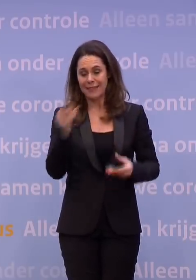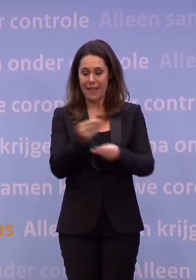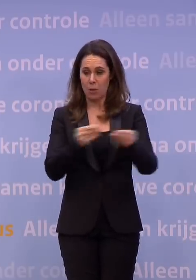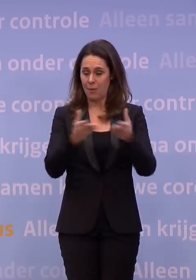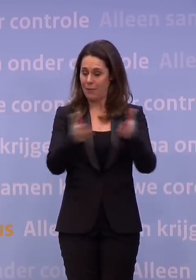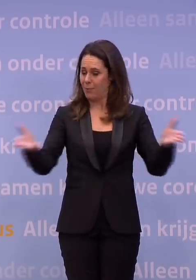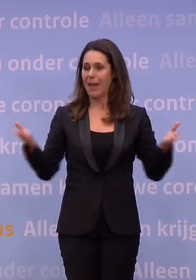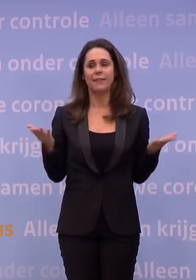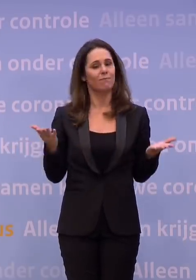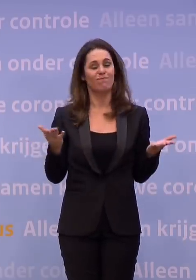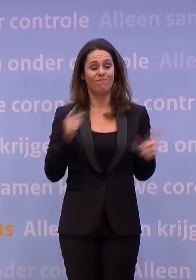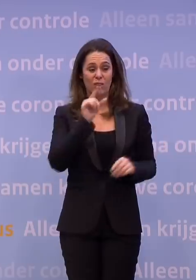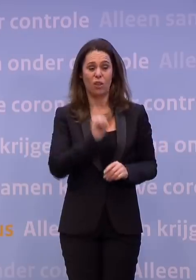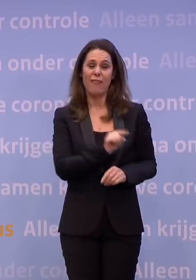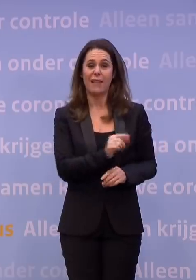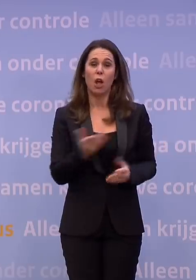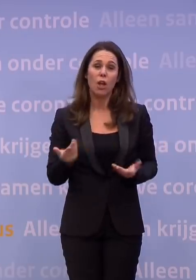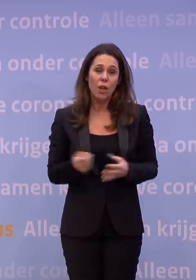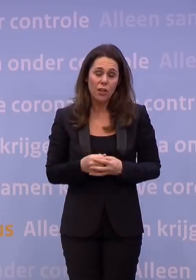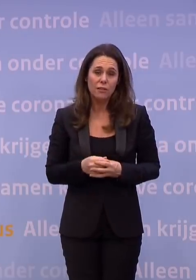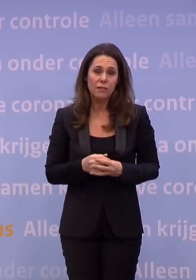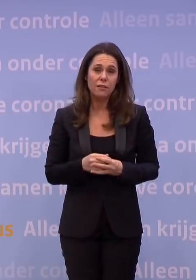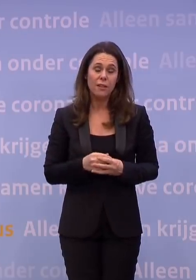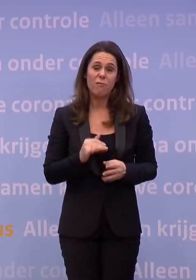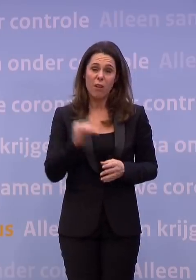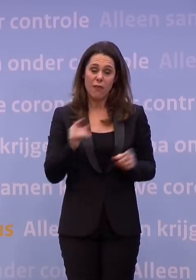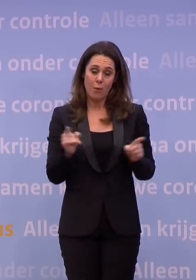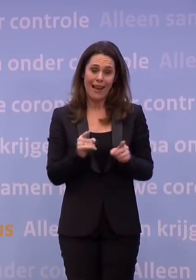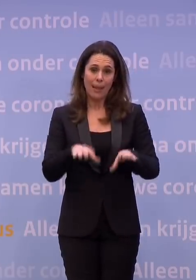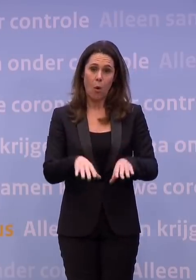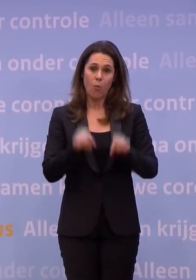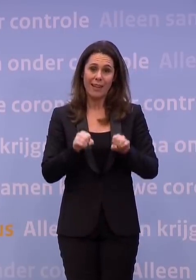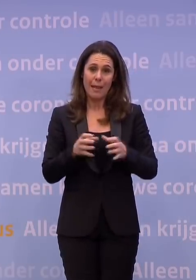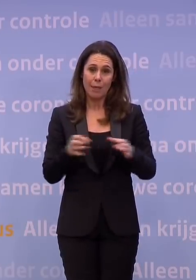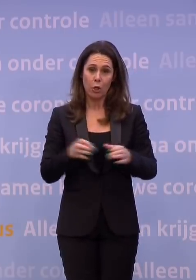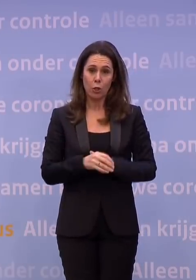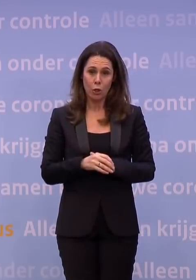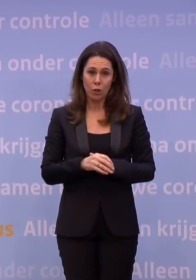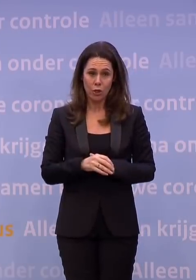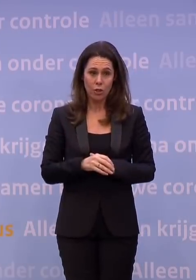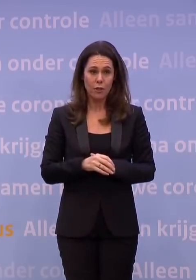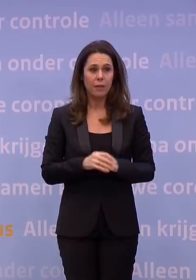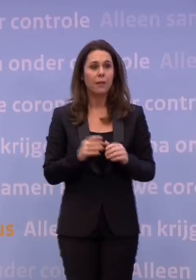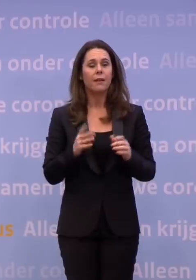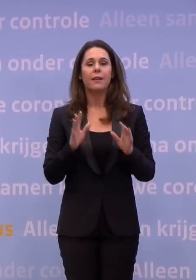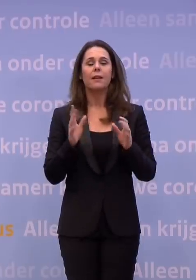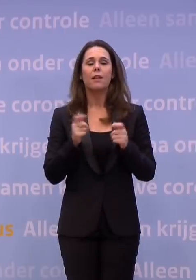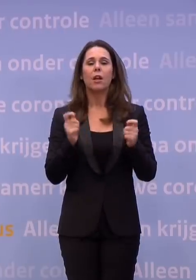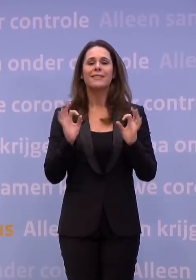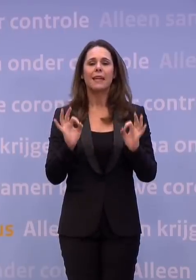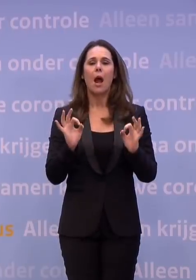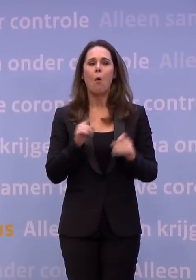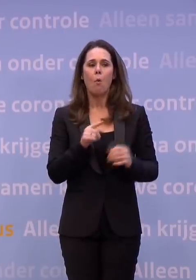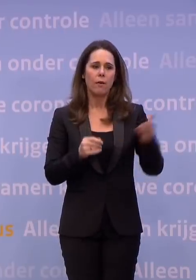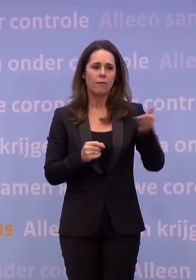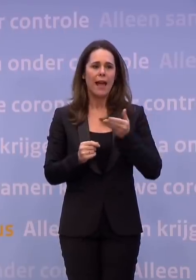dat dat te weinig is voor, ja, zeker ook voor heel veel kleinere ondernemingen. Trouw. Meneer Rutte, u zei net